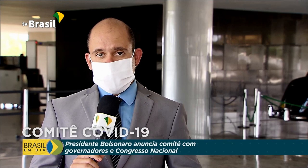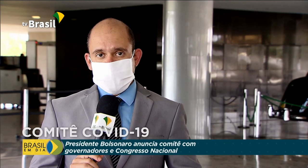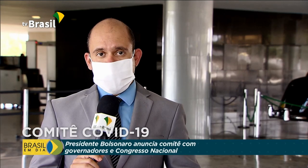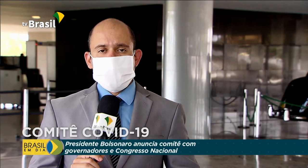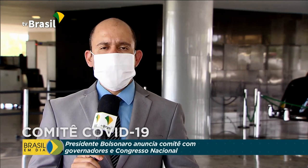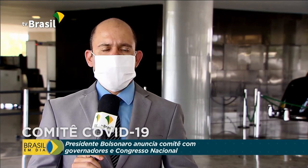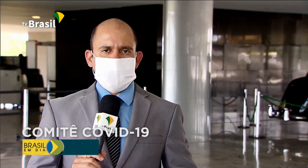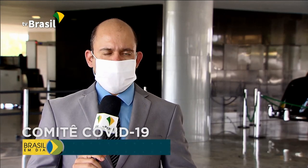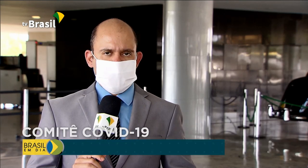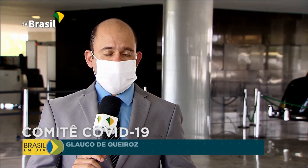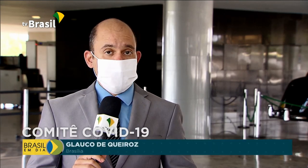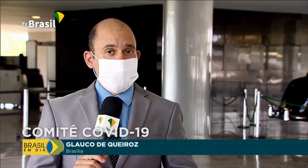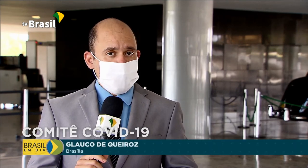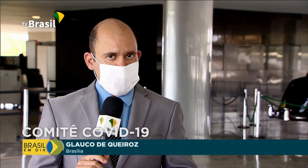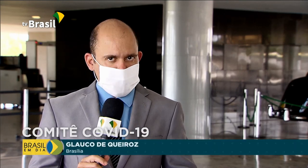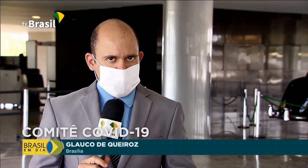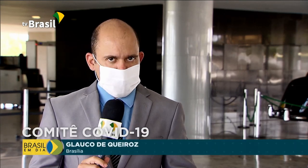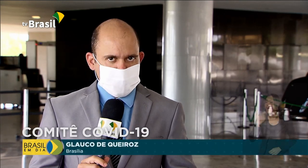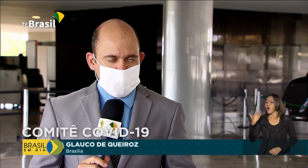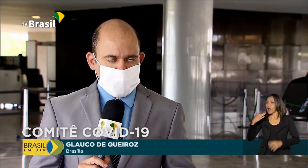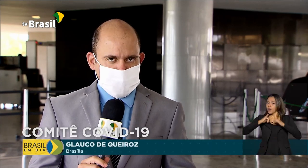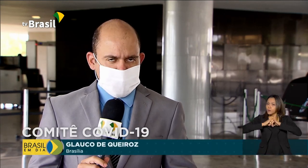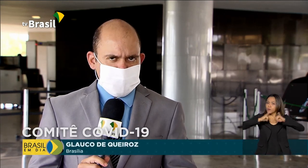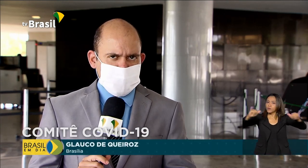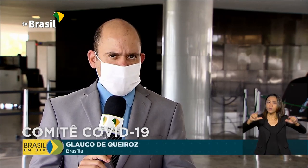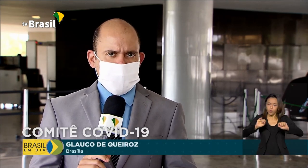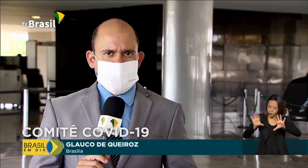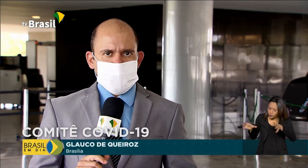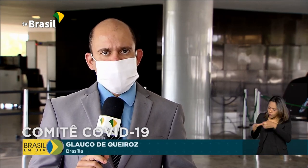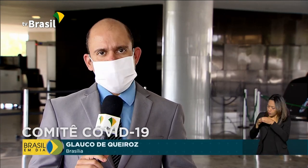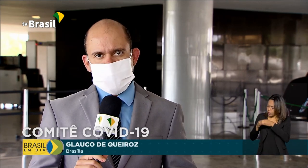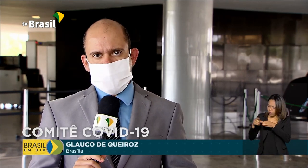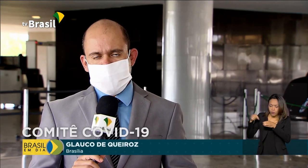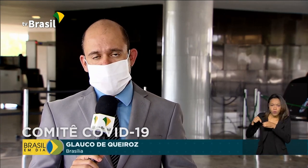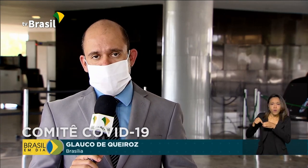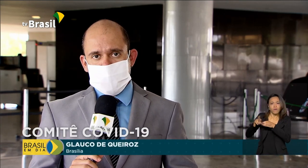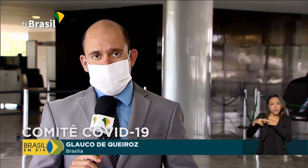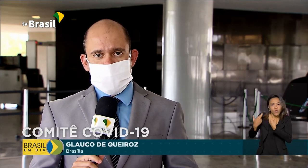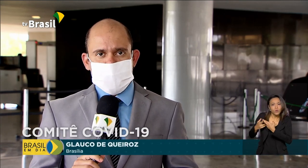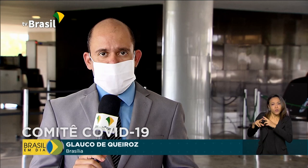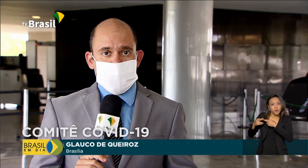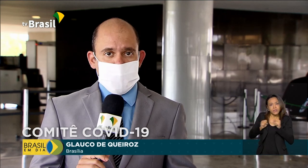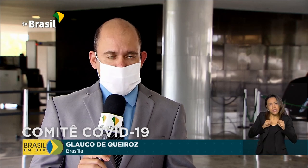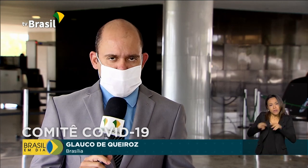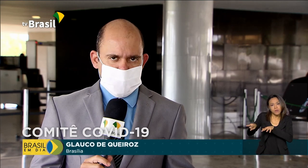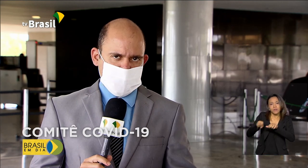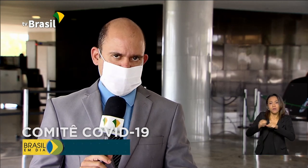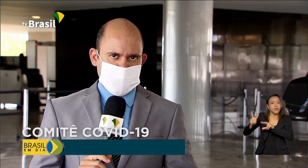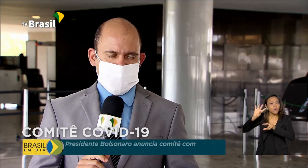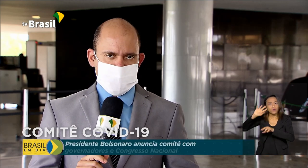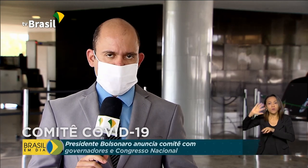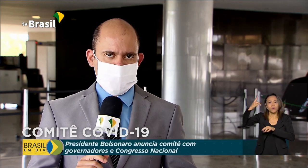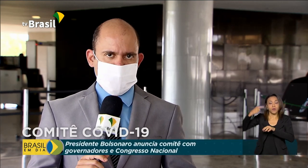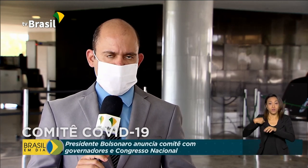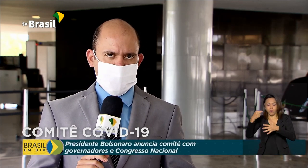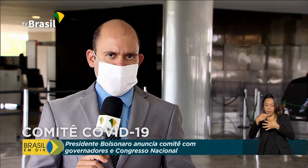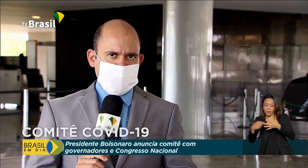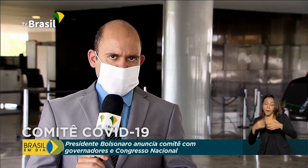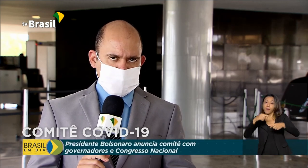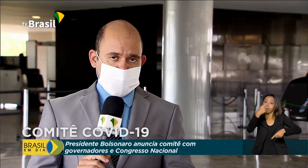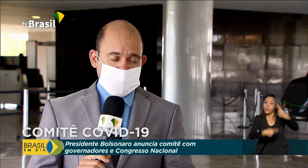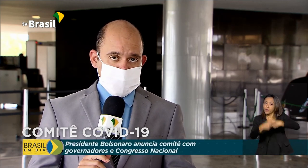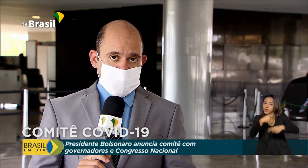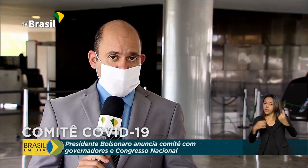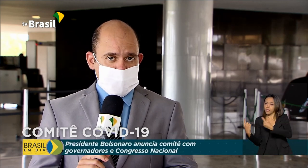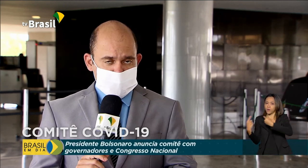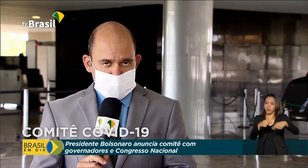Jair Bolsonaro anunciou a criação de um comitê de governo que vai se reunir semanalmente para definir políticas de enfrentamento à pandemia.